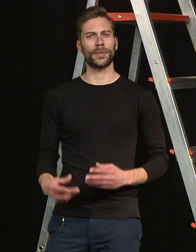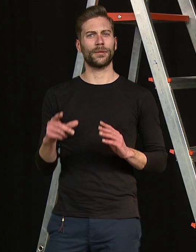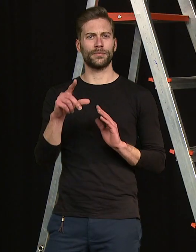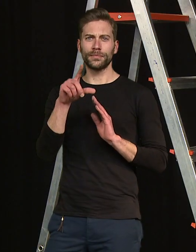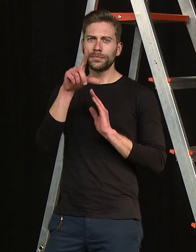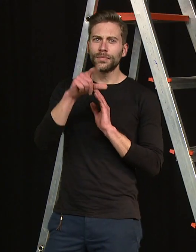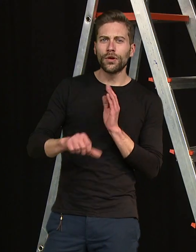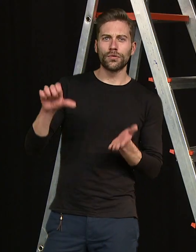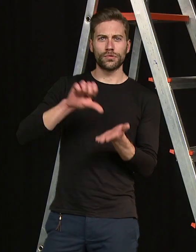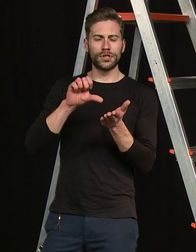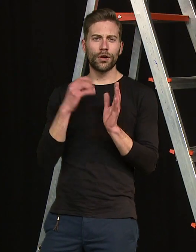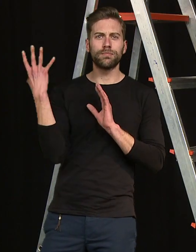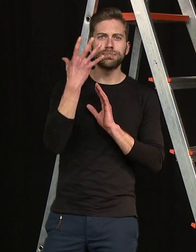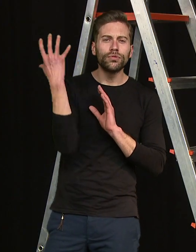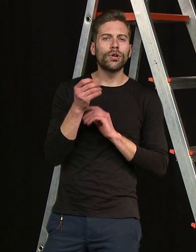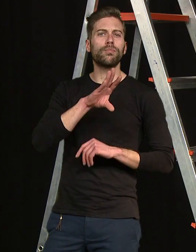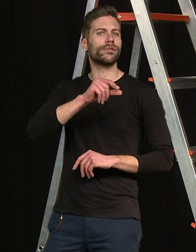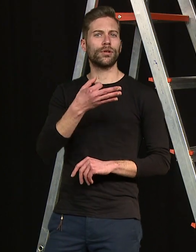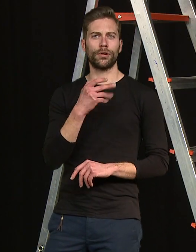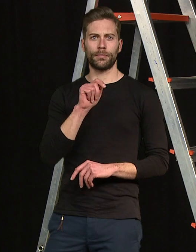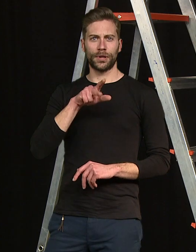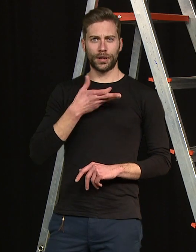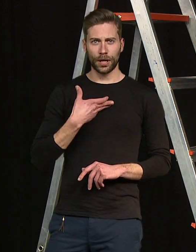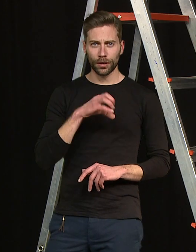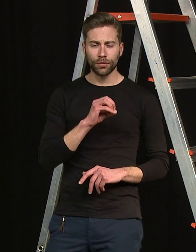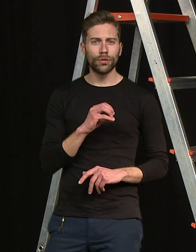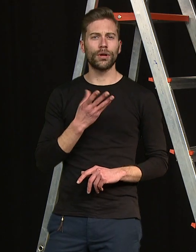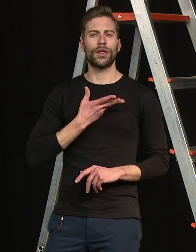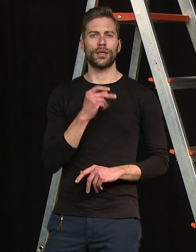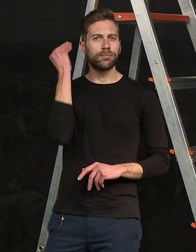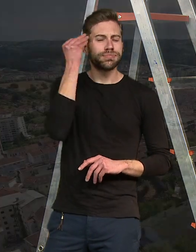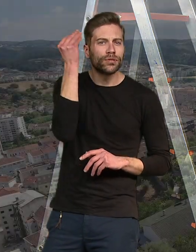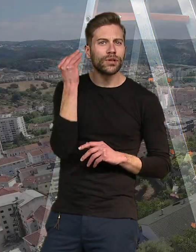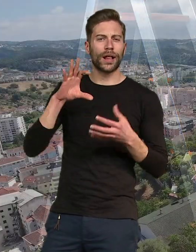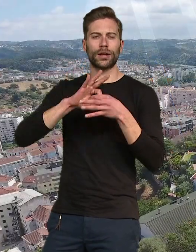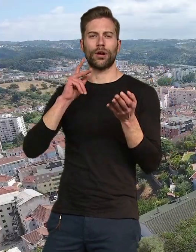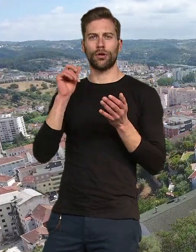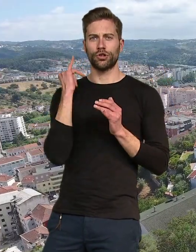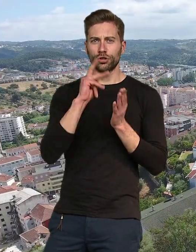Conhecemos o Centro Cultural Penedo da Saudade, uma iniciativa do Politécnico de Coimbra.